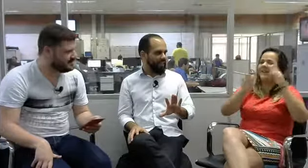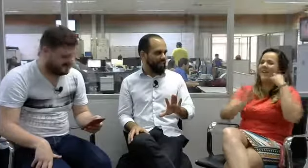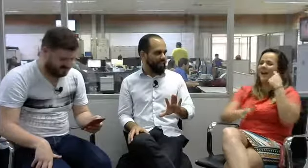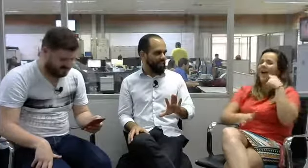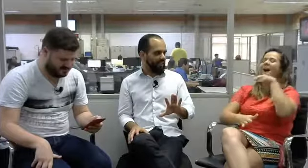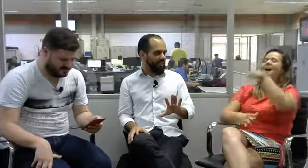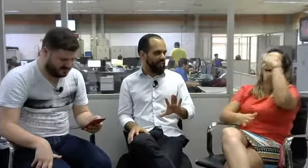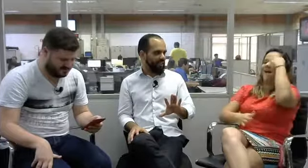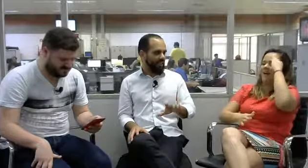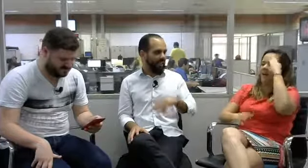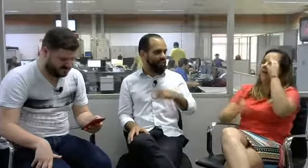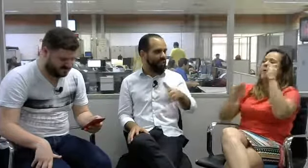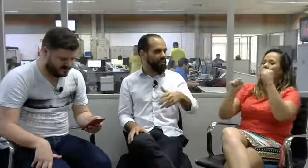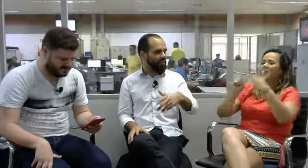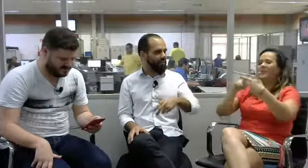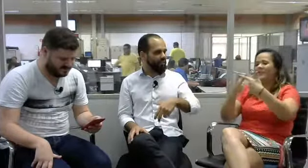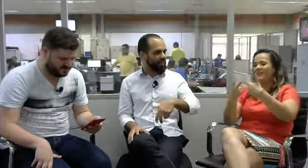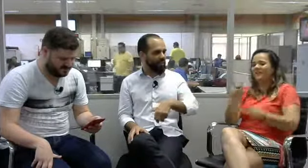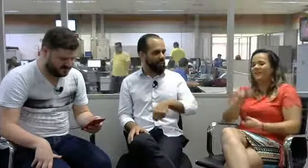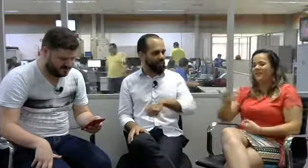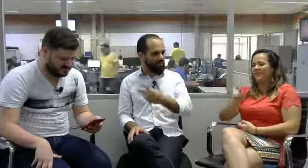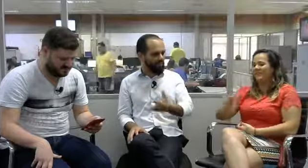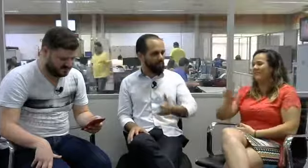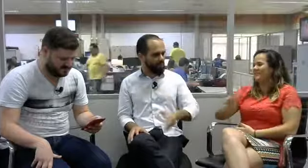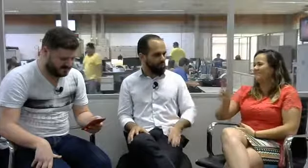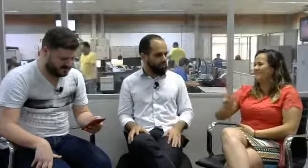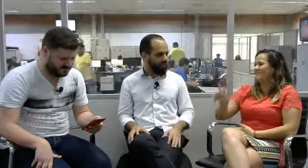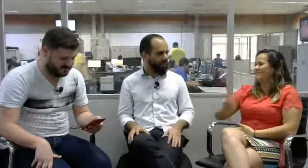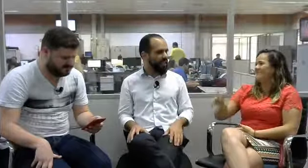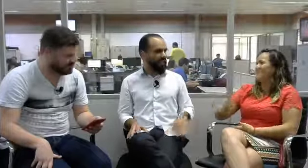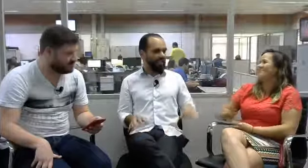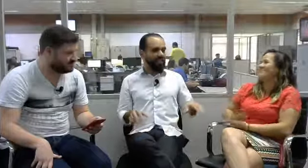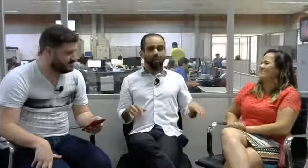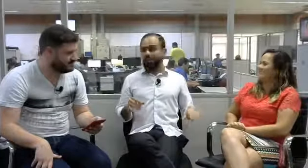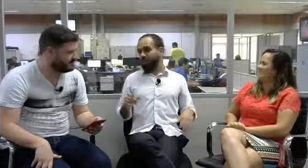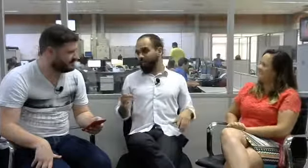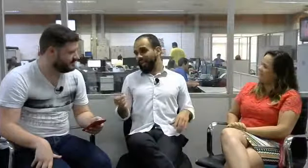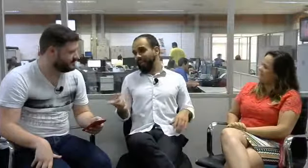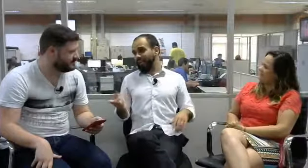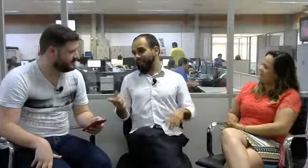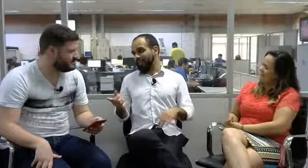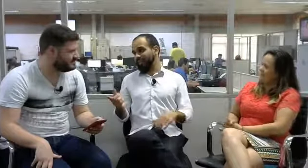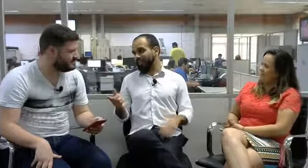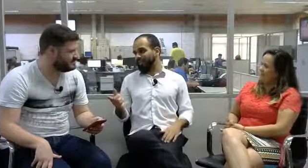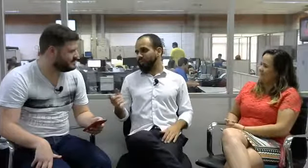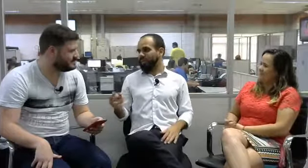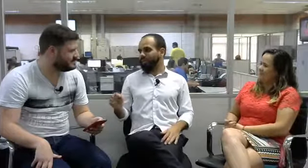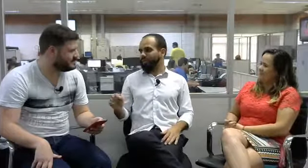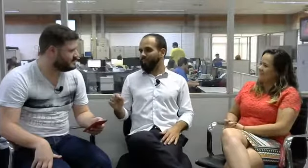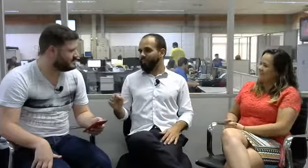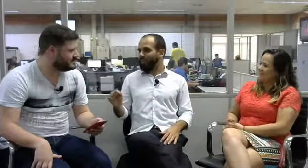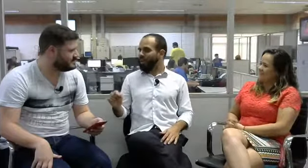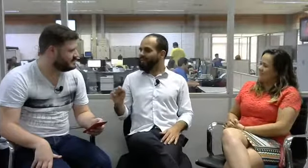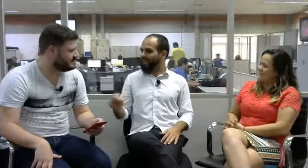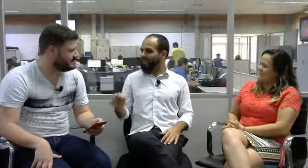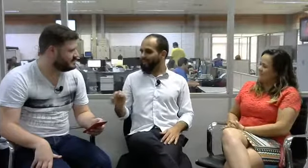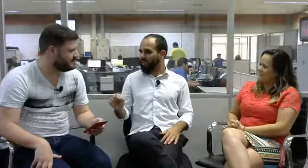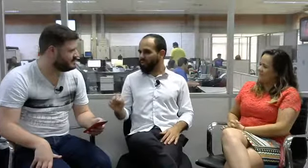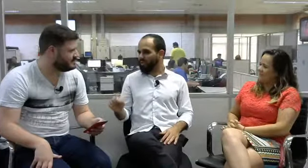a legenda, talvez, sirva para outras pessoas. O que acontece, Arthur, que pode ser que essa pessoa, a